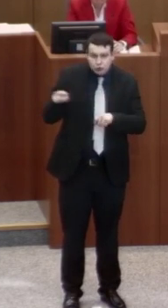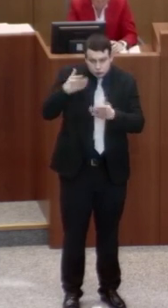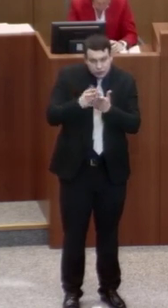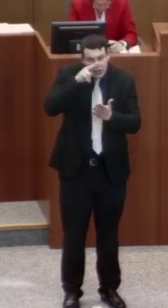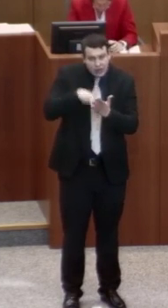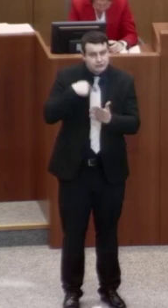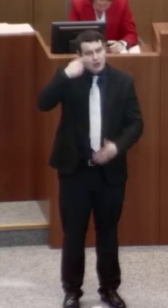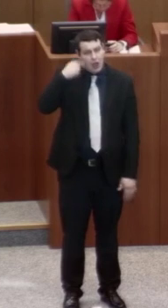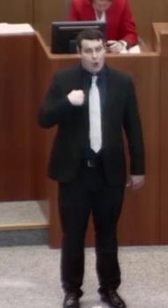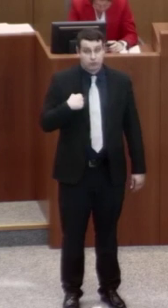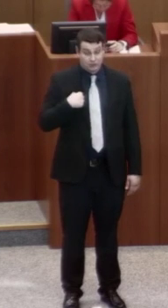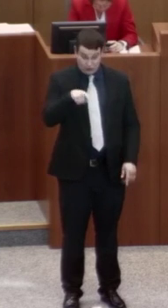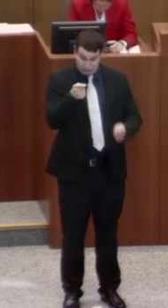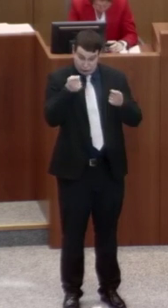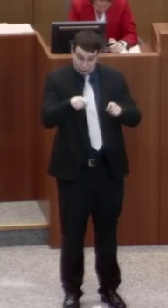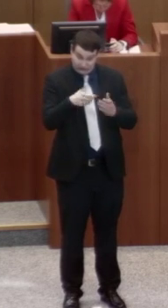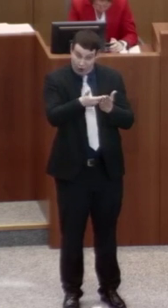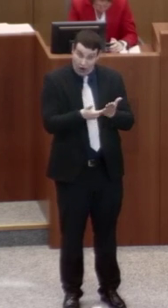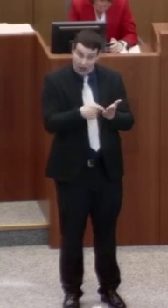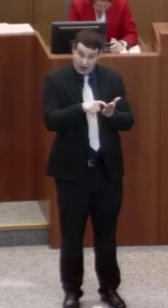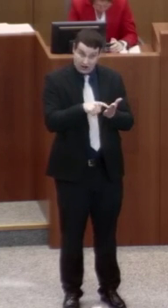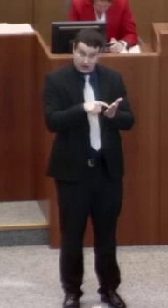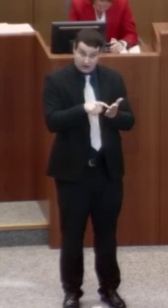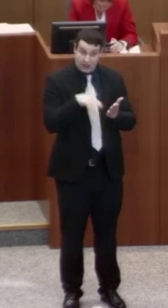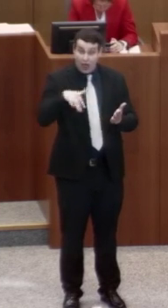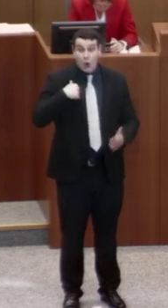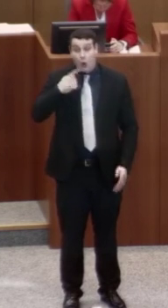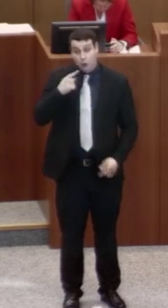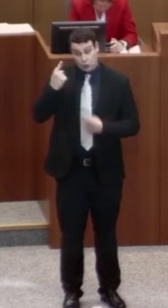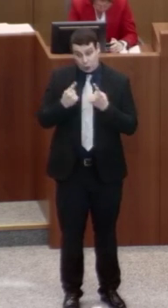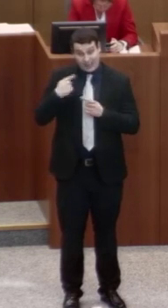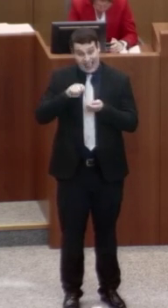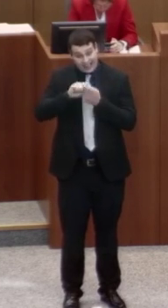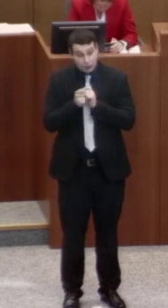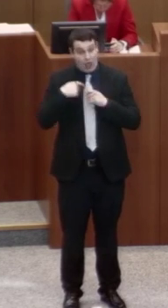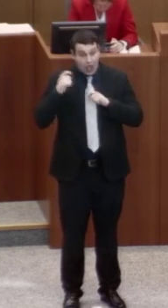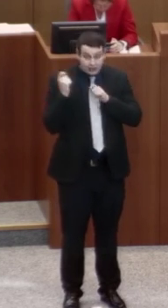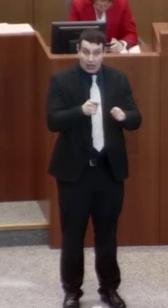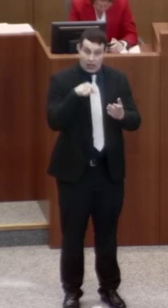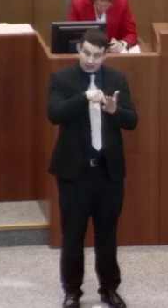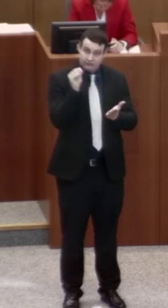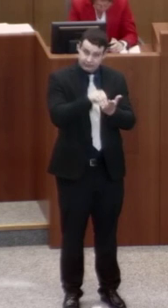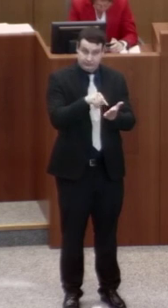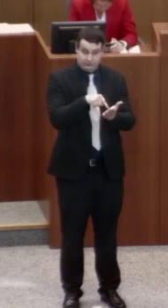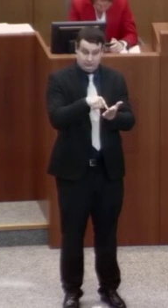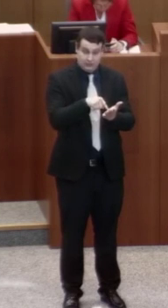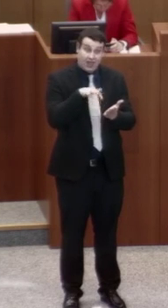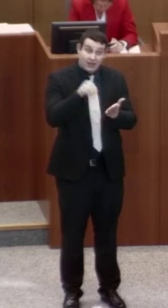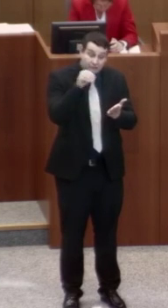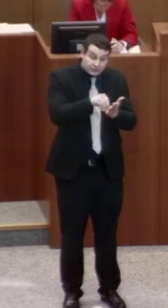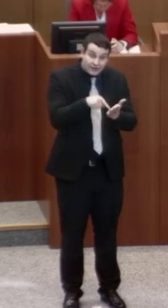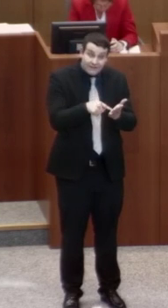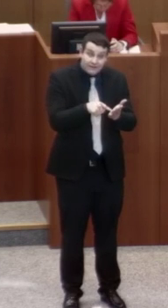haben. Grundlage dieser Beschlussvorlage sind nämlich unsere rot-grünen Änderungsanträge. Und diese wiederum sind ein